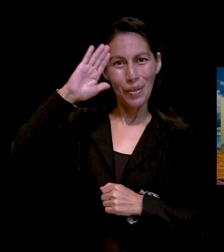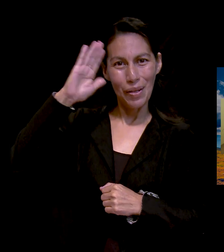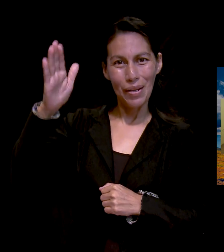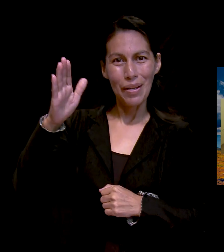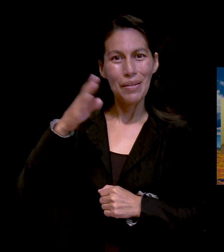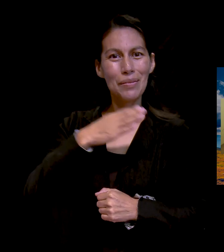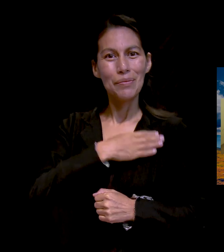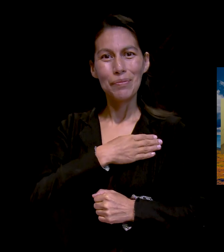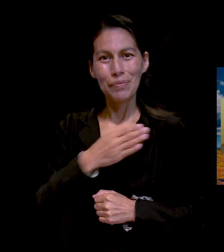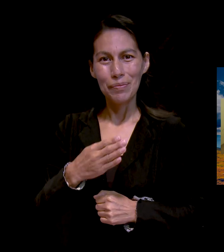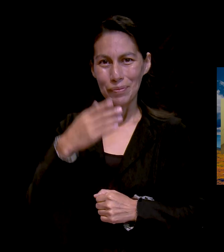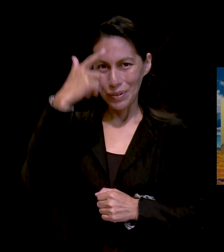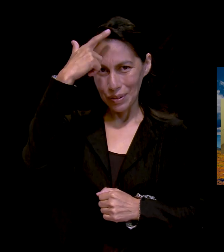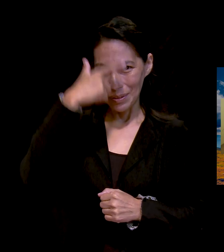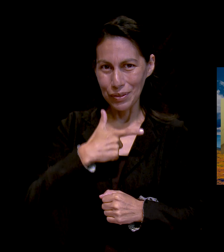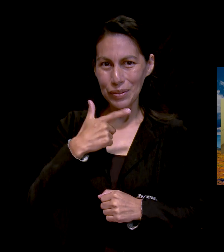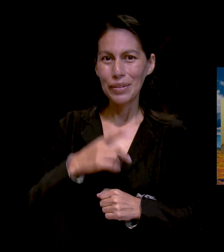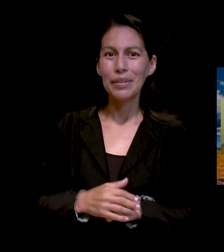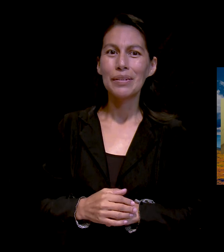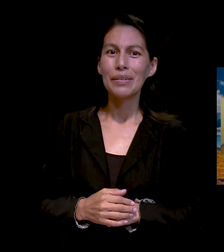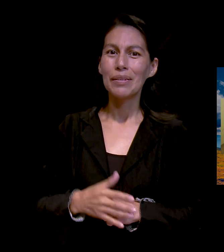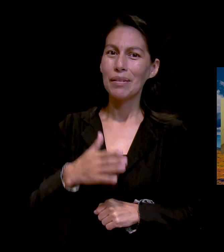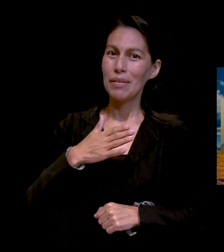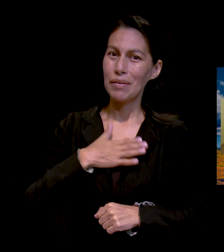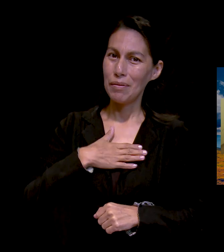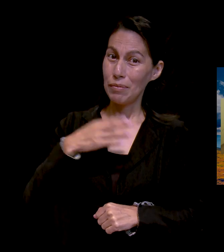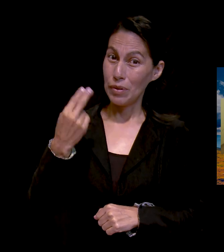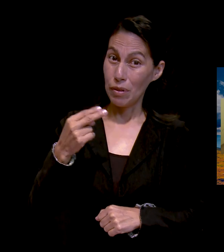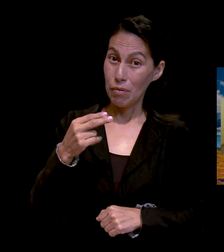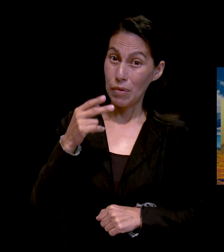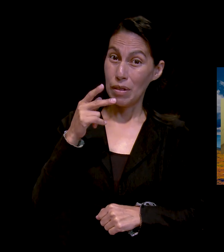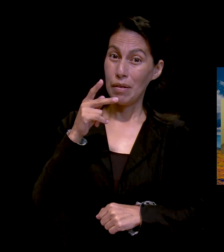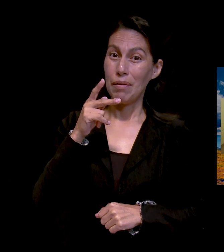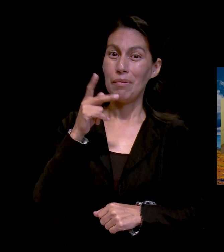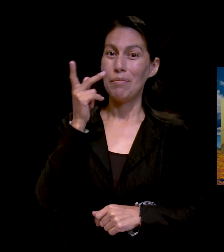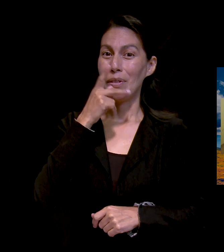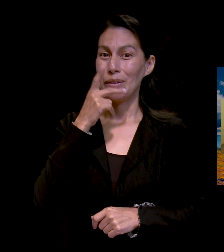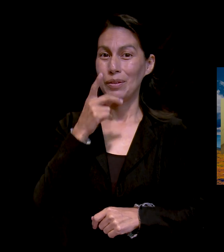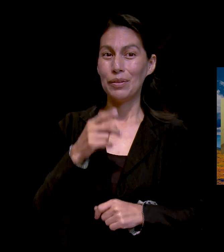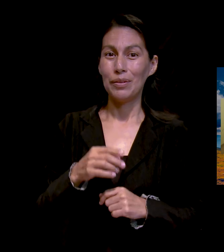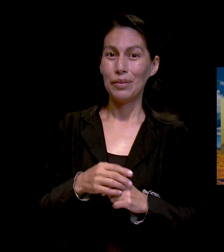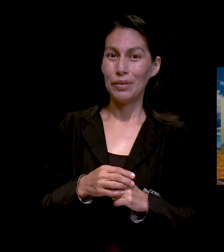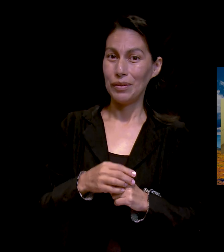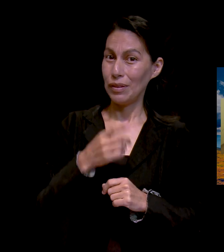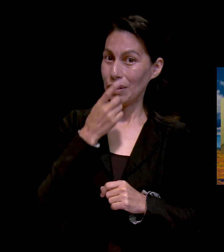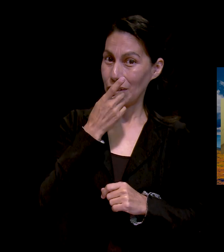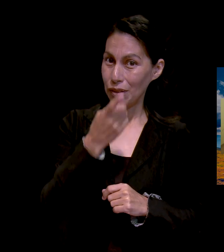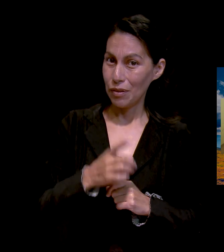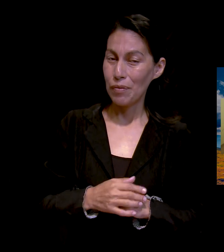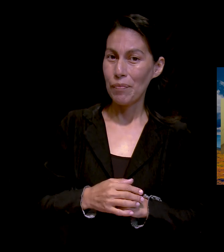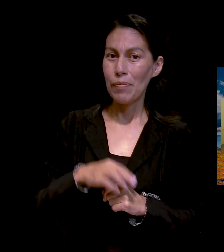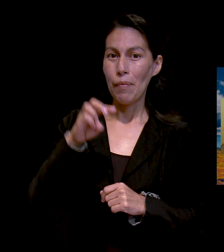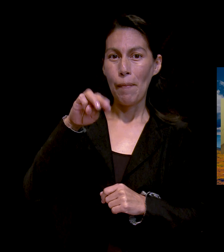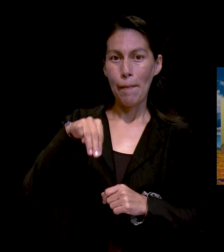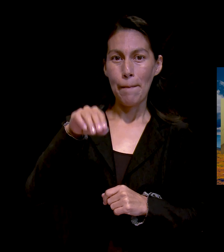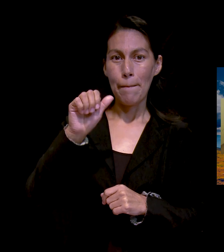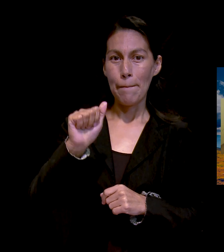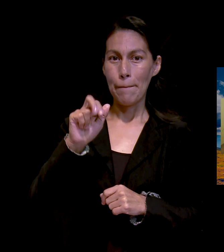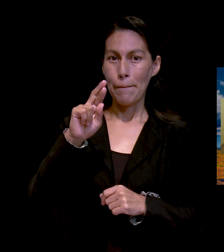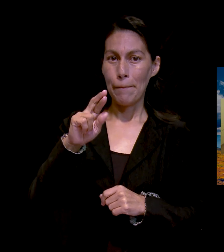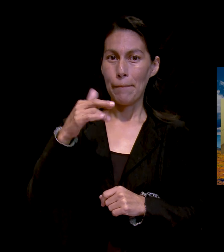buenas noches. Mi nombre, como ya lo dijo el pastor, es Mari Tolentino Hernández.